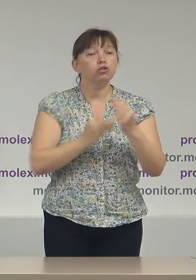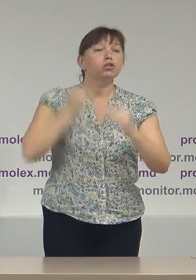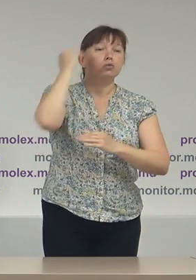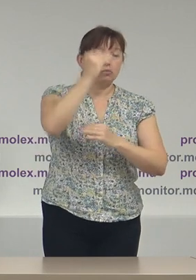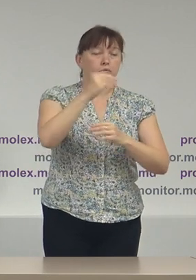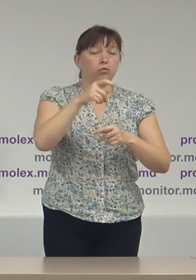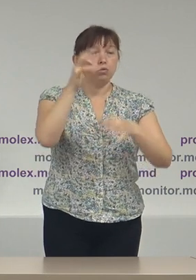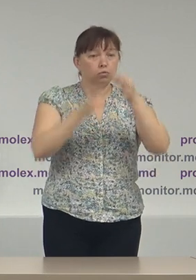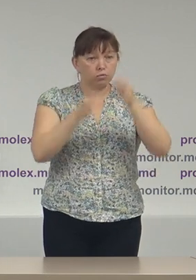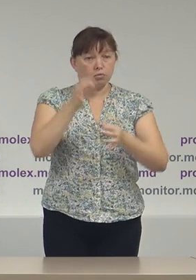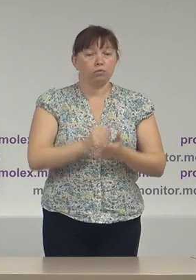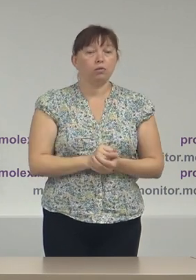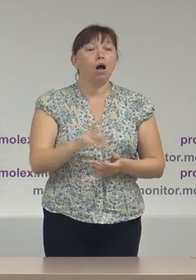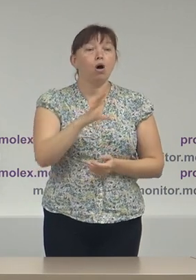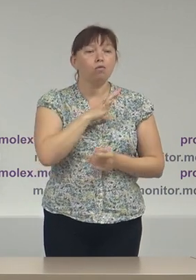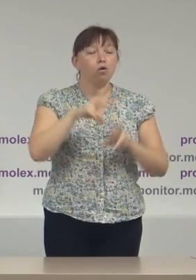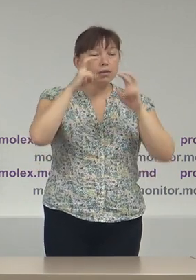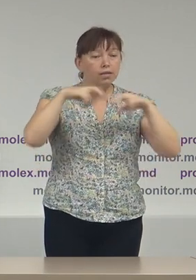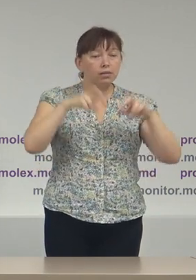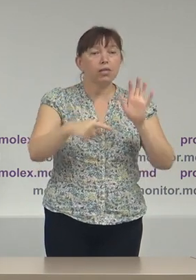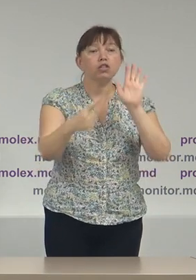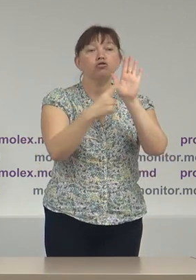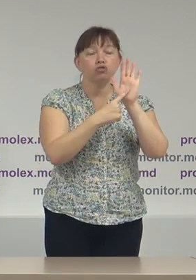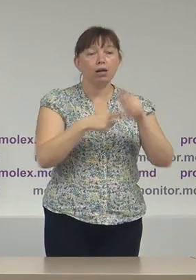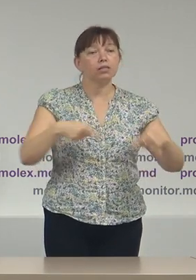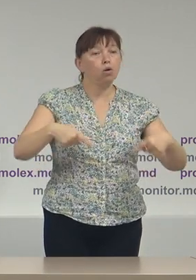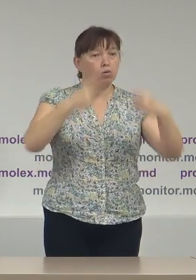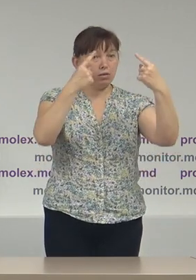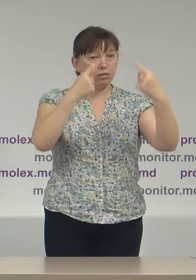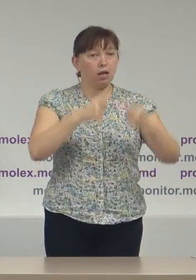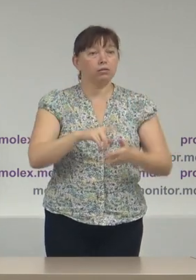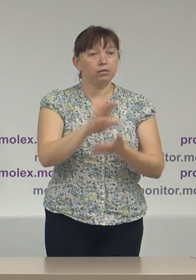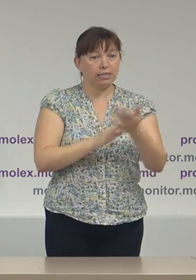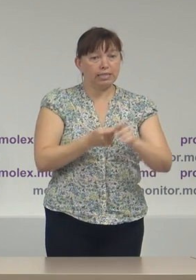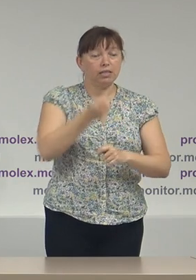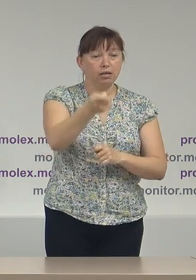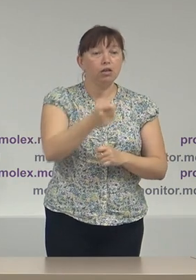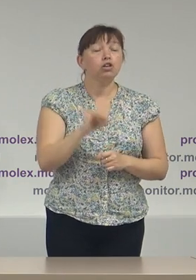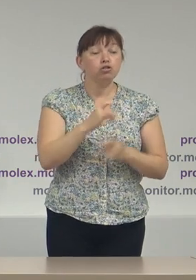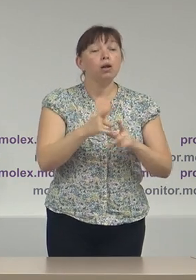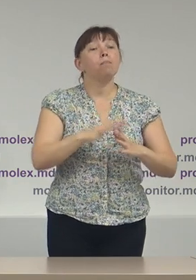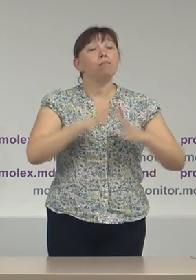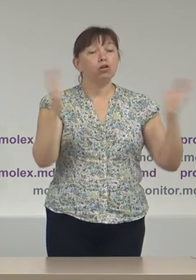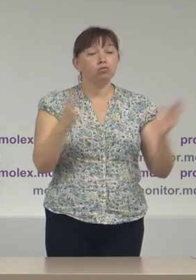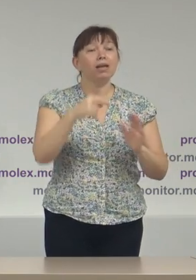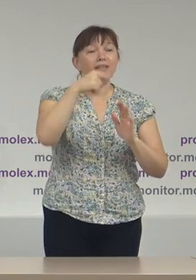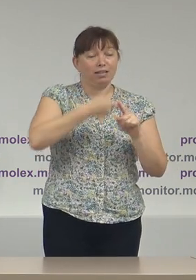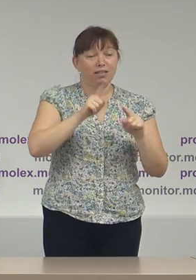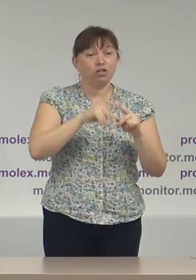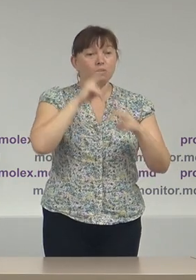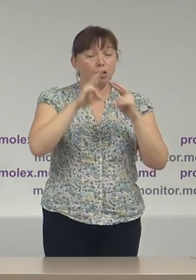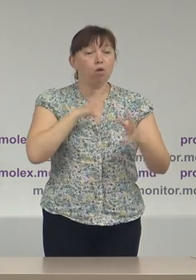Justiție, au fost examinate șase contestații și majoritatea dintre ele au fost